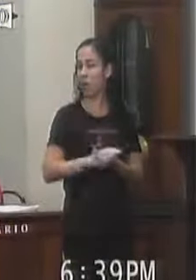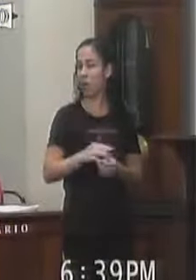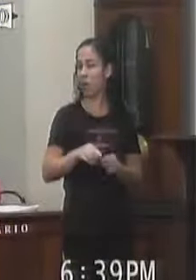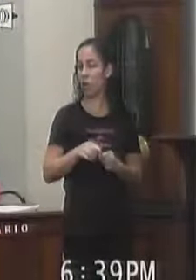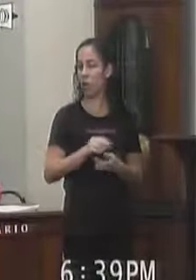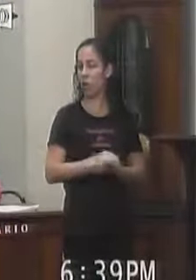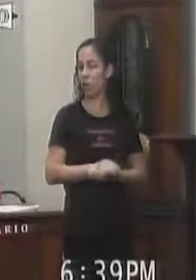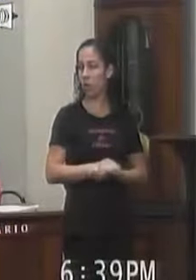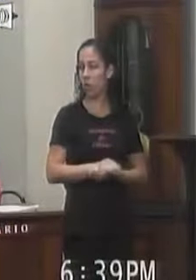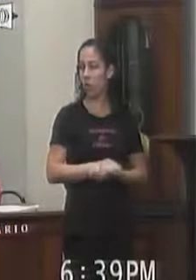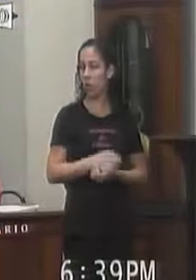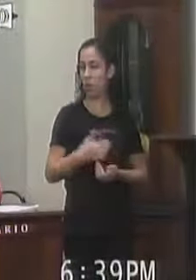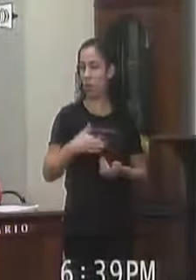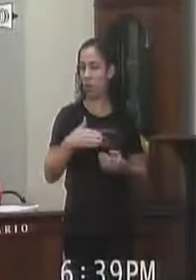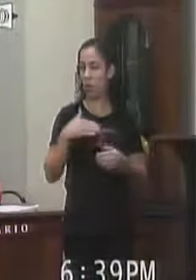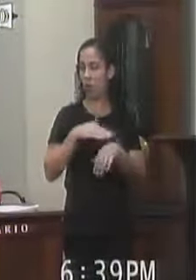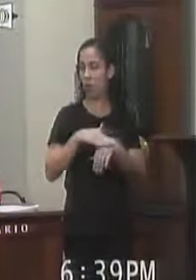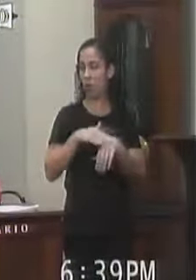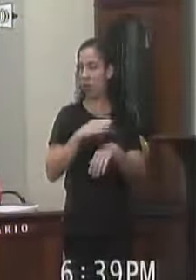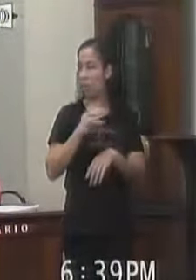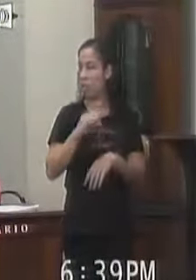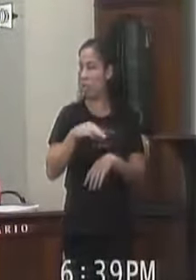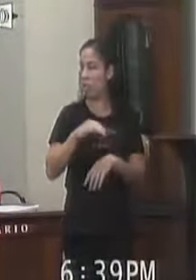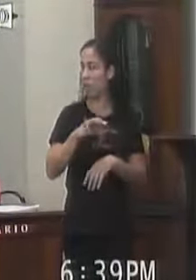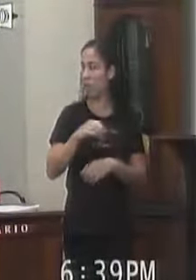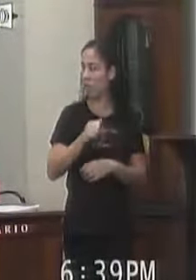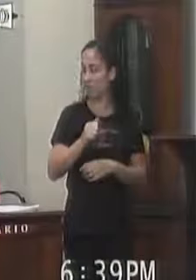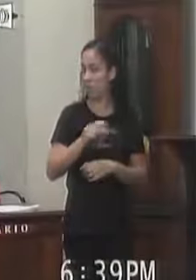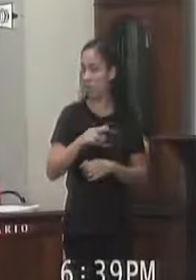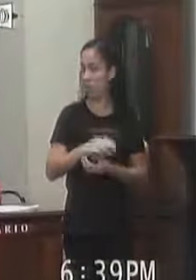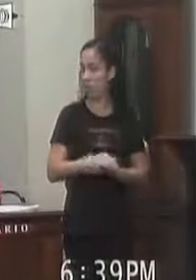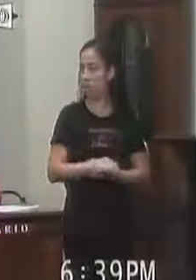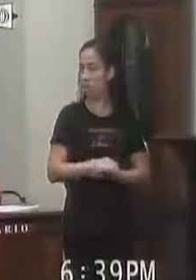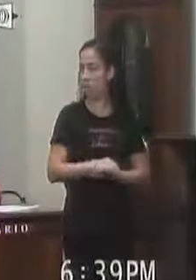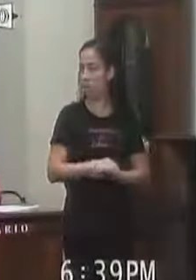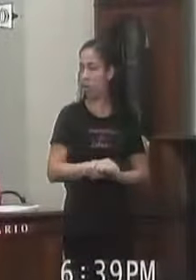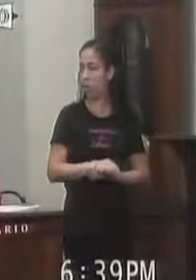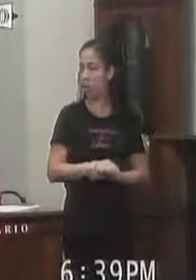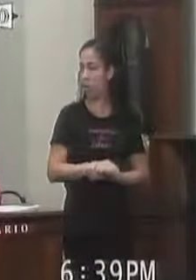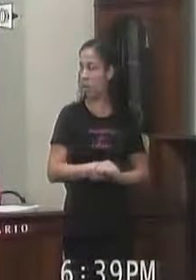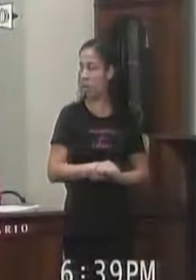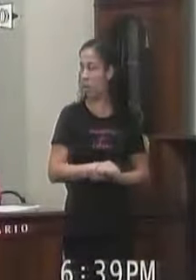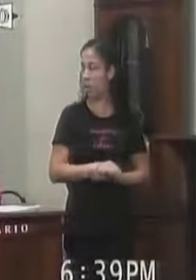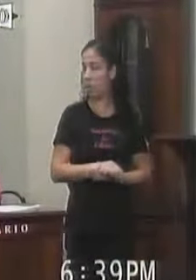Graça Quero comentar Presidente Comentar Dois minutos